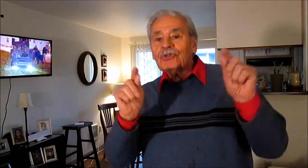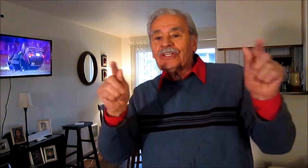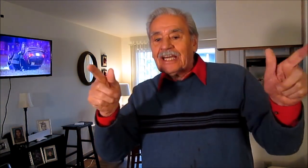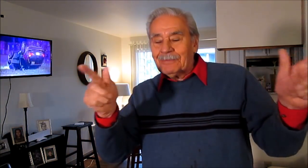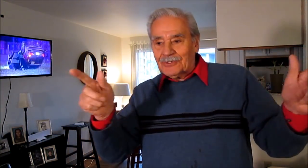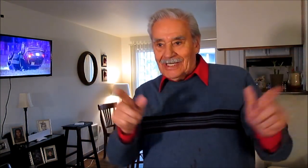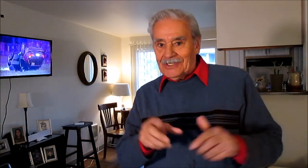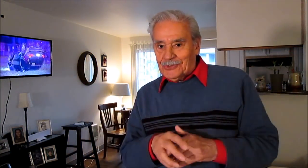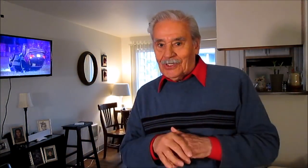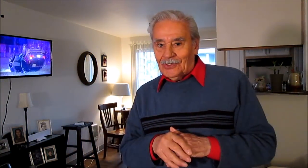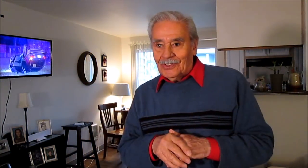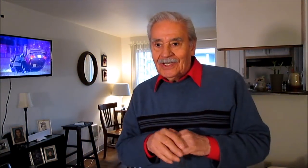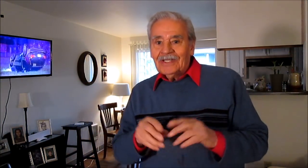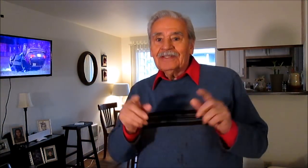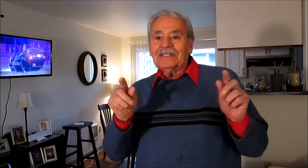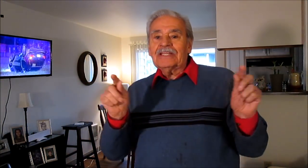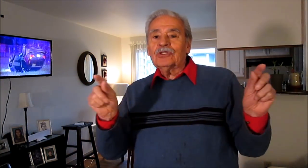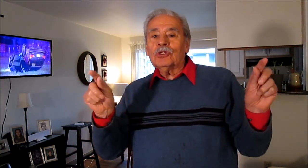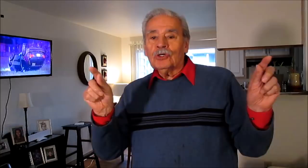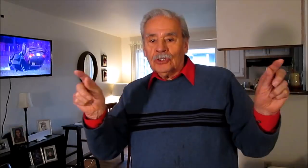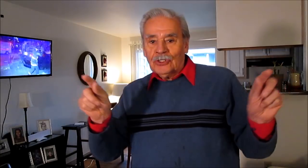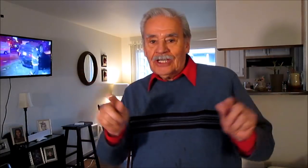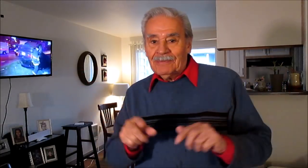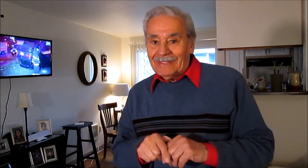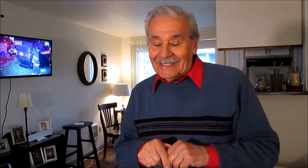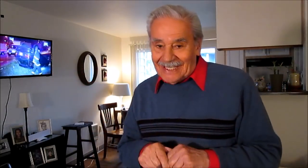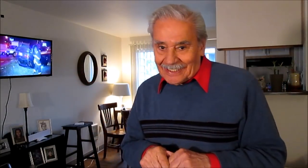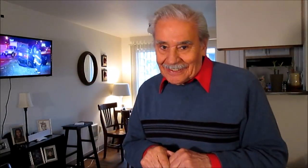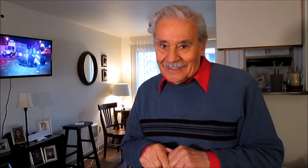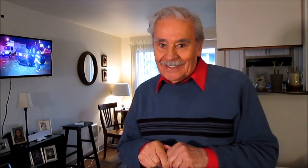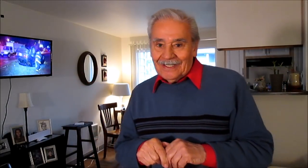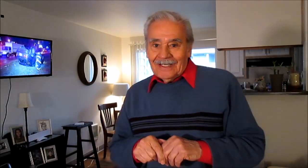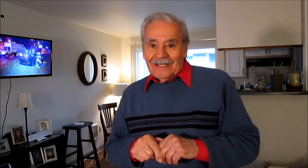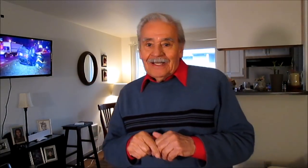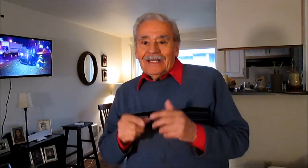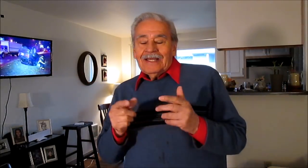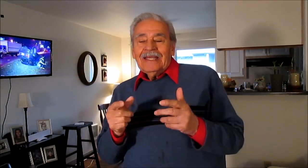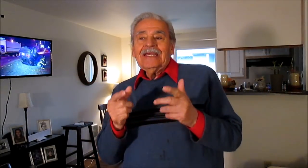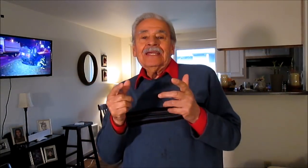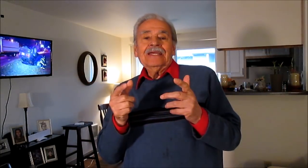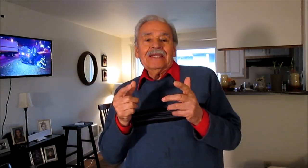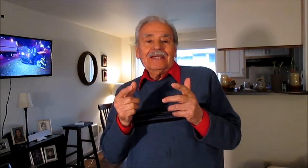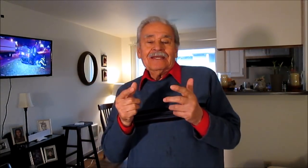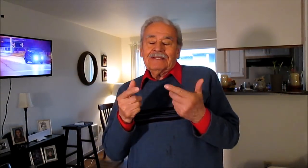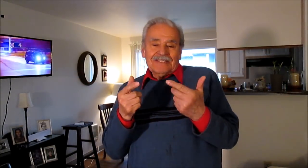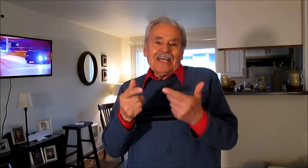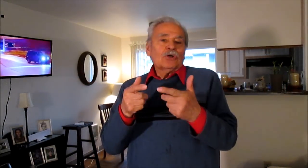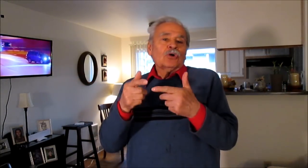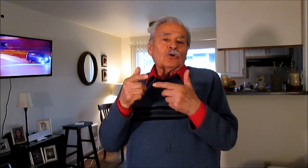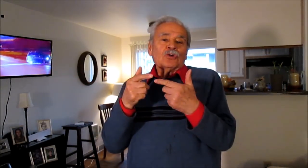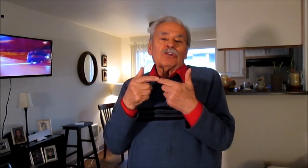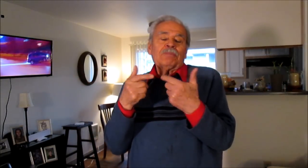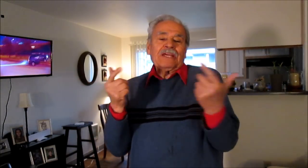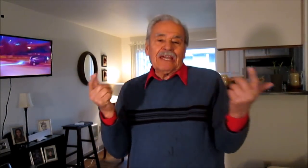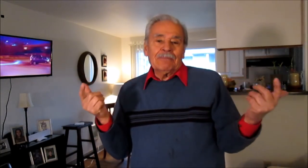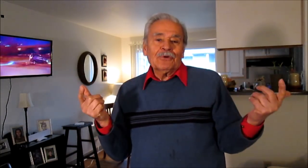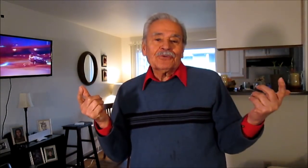nos traguemos el anzuelo de todo lo que nos quieren vender, y ya no nos expliquemos